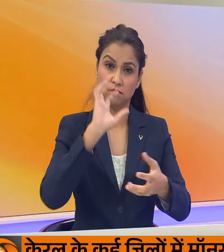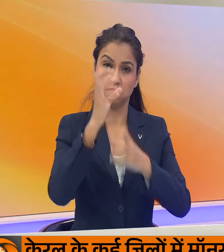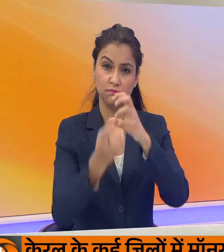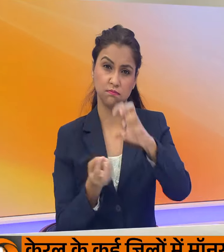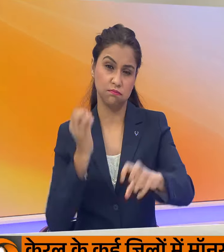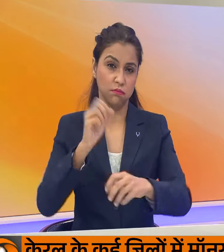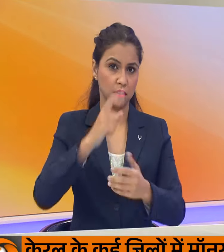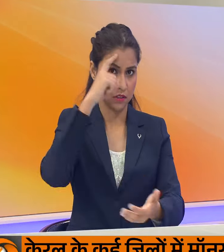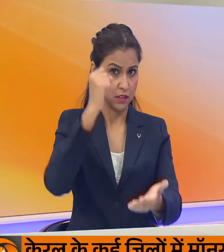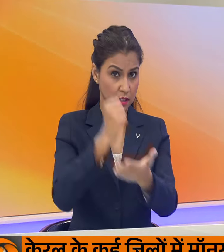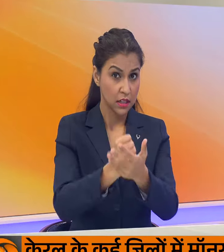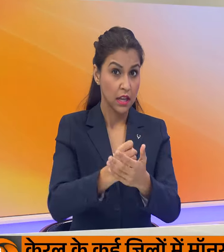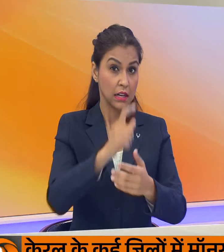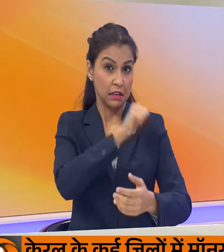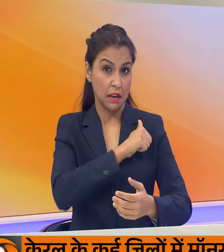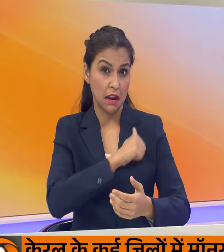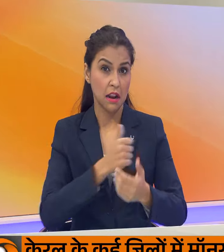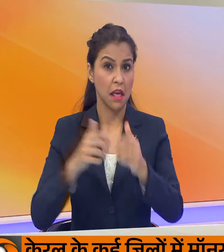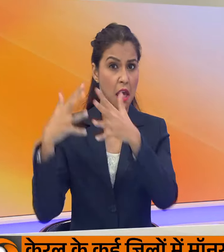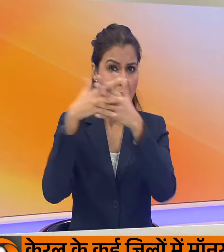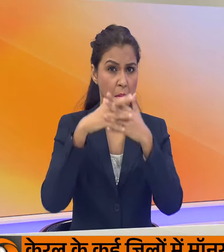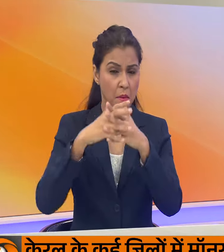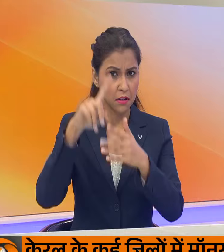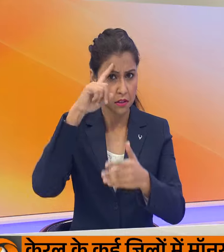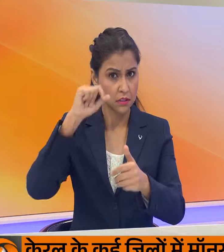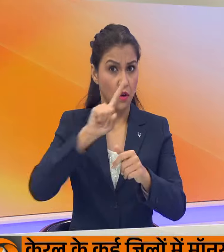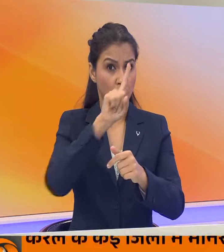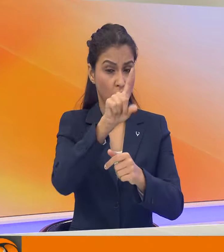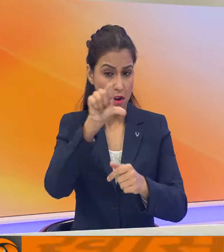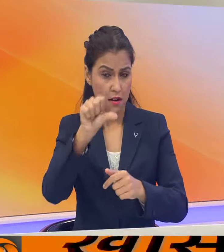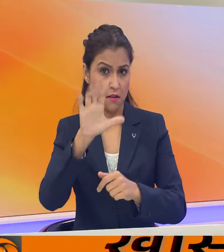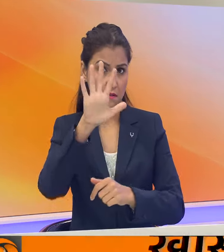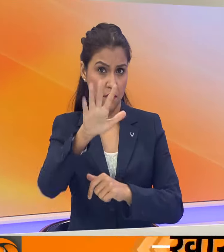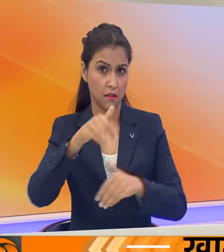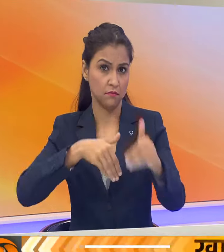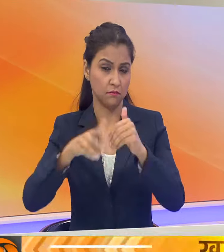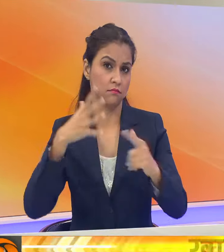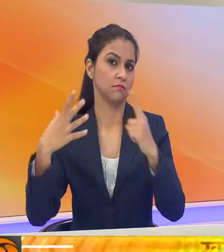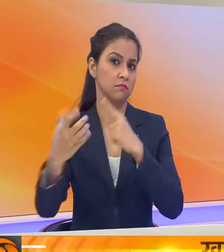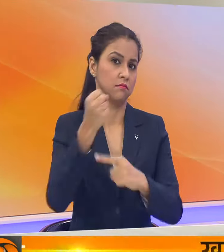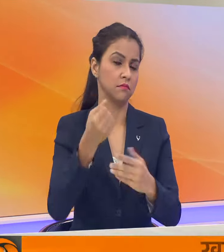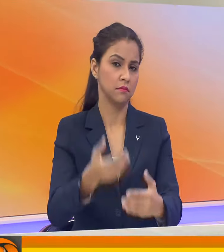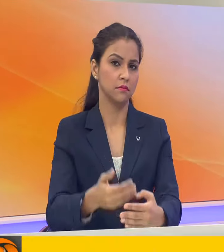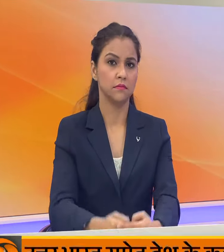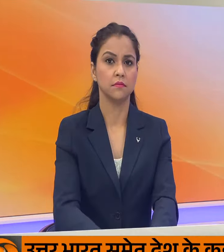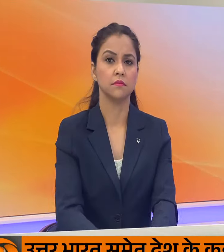किया कैनेडा ने अमरीका के सामने जीत के लिए 1955 रन का लक्षे रखा